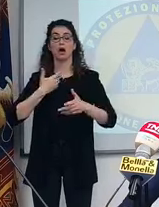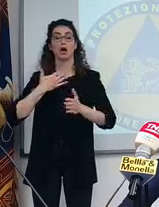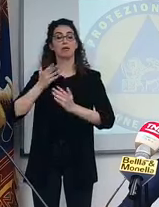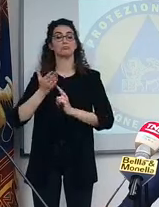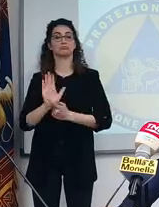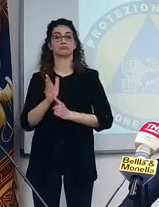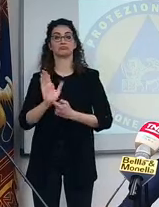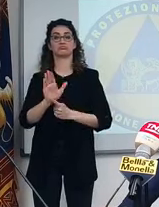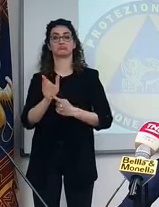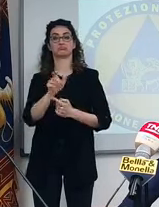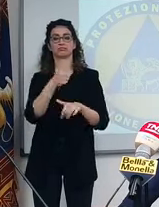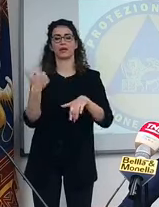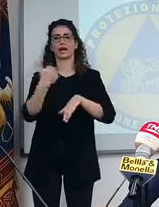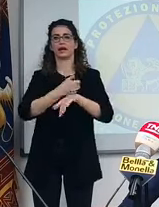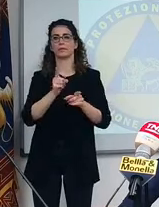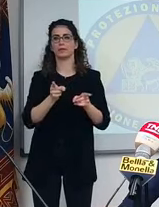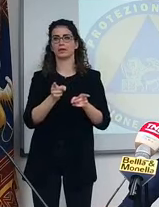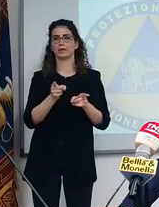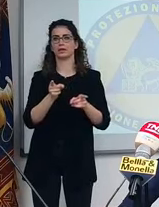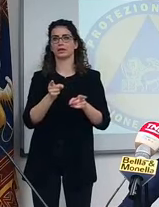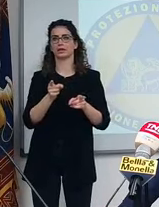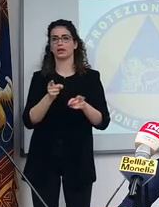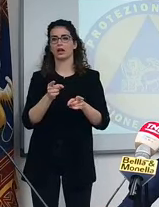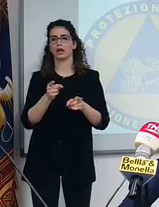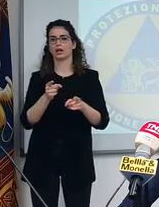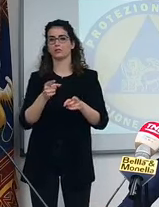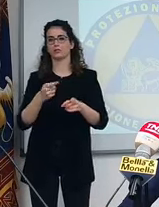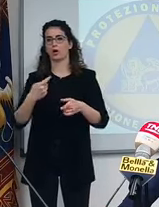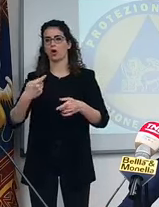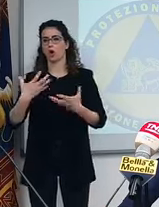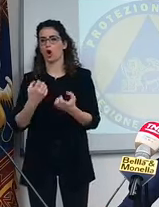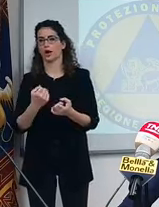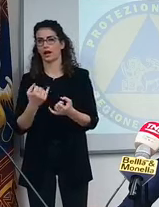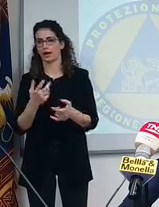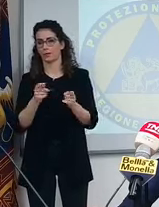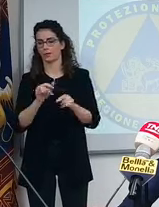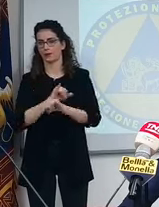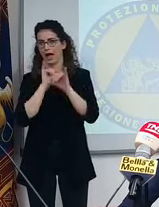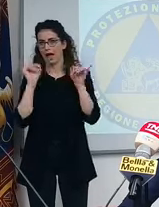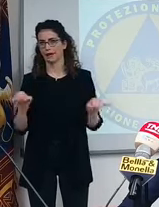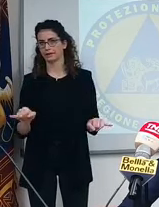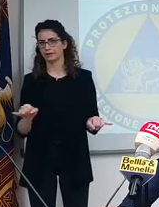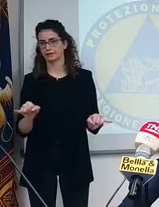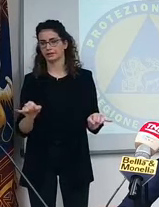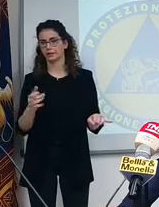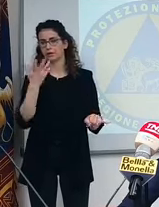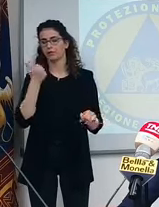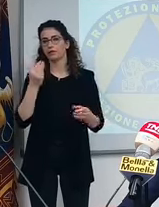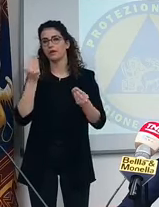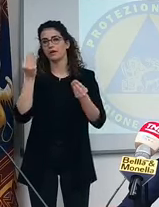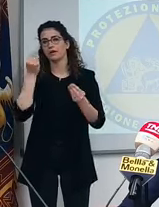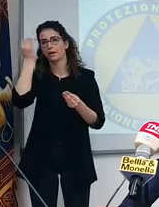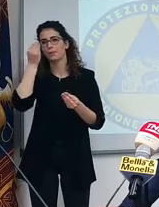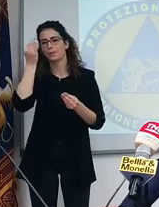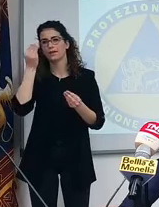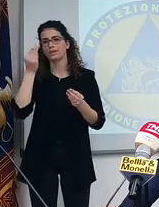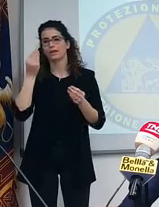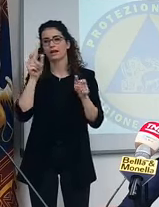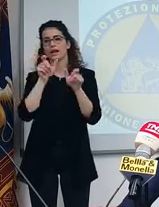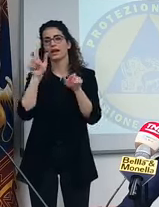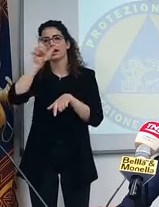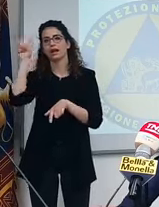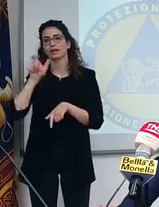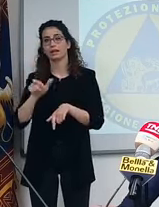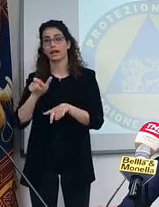rappresentante della politica che mai ha amministrato in vita sua, che voleva far credere agli italiani che se non ci sono gli